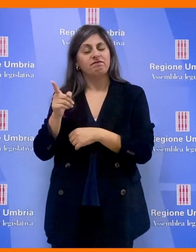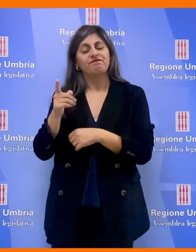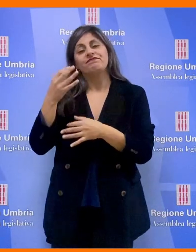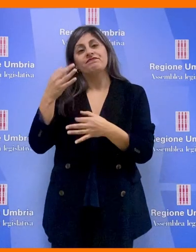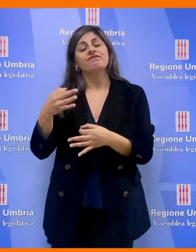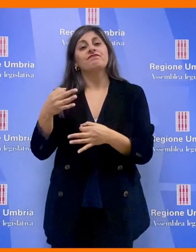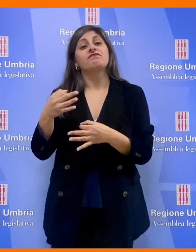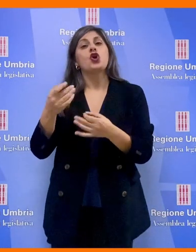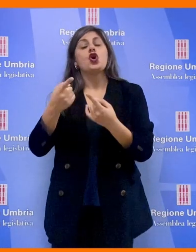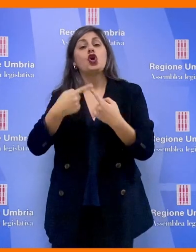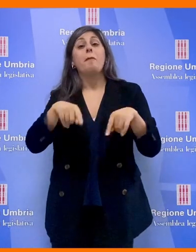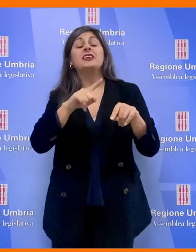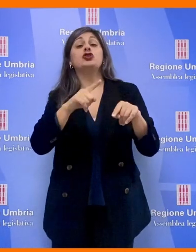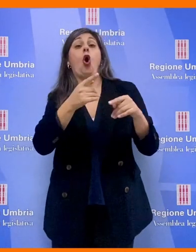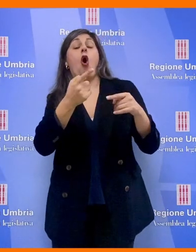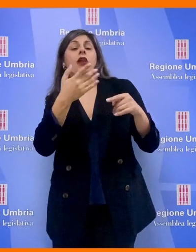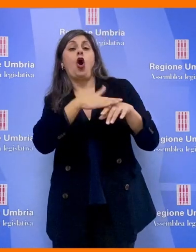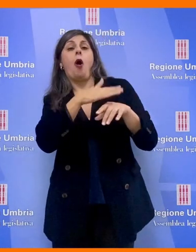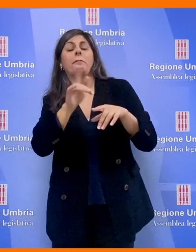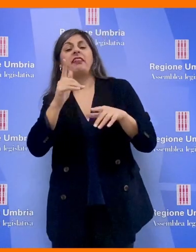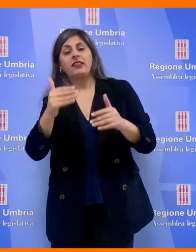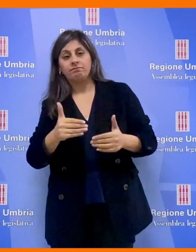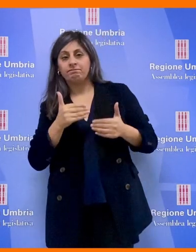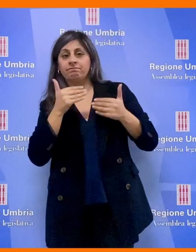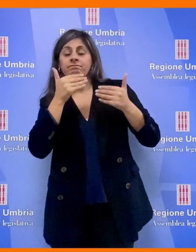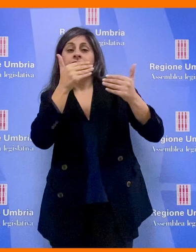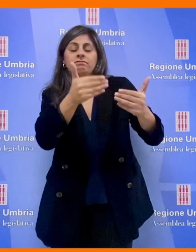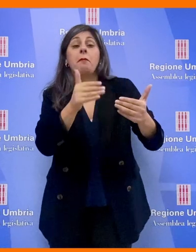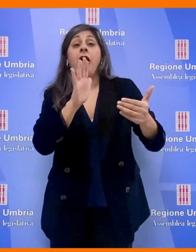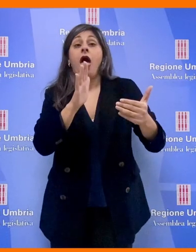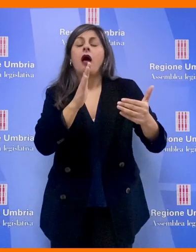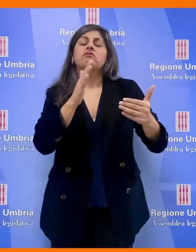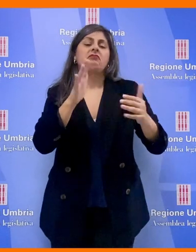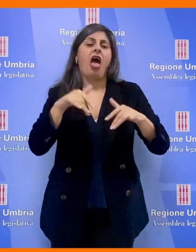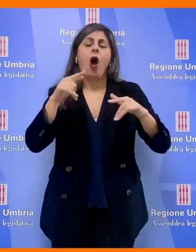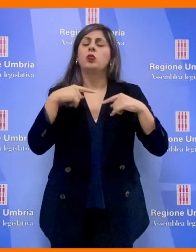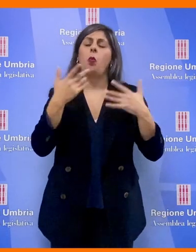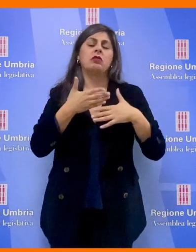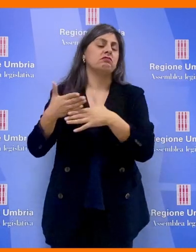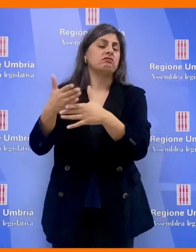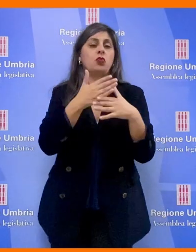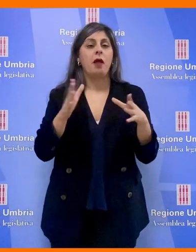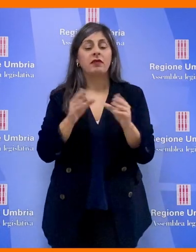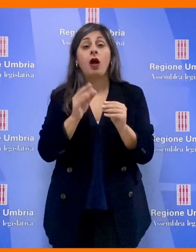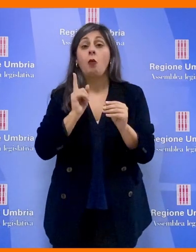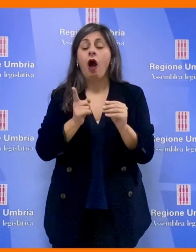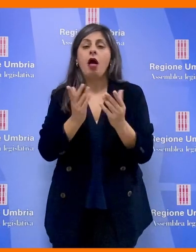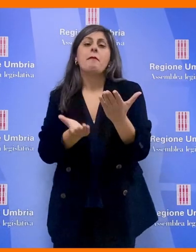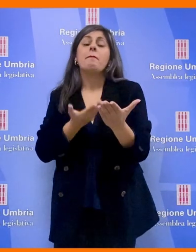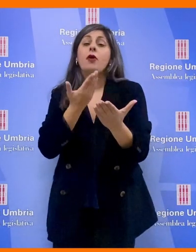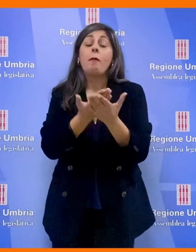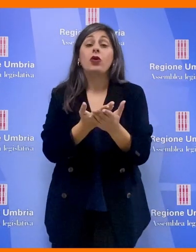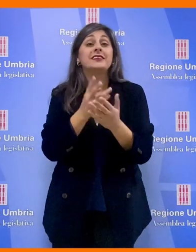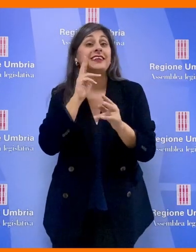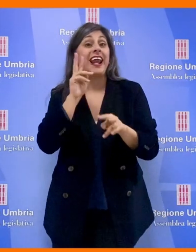rinviare nella commissione consigliare competente con la condivisione unanime dell'Aula la proposta di revisione